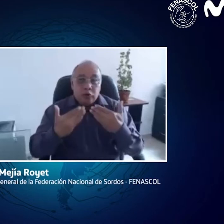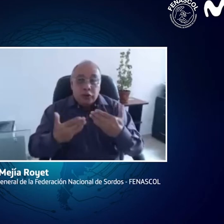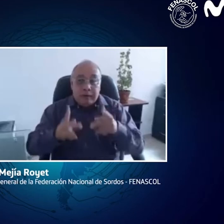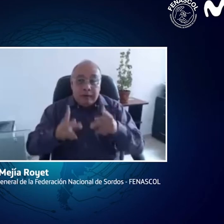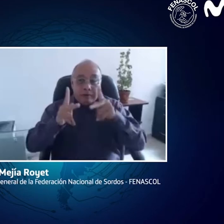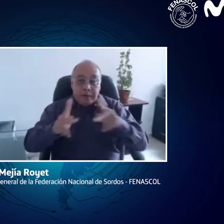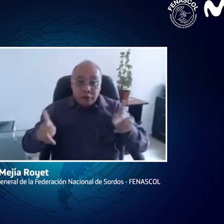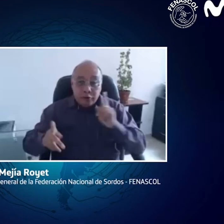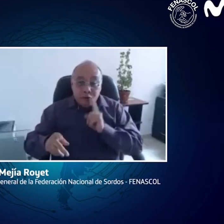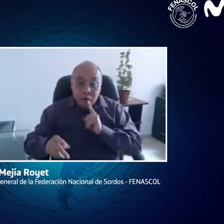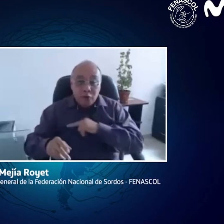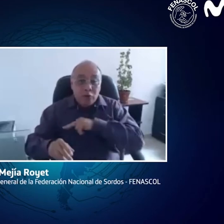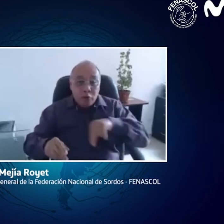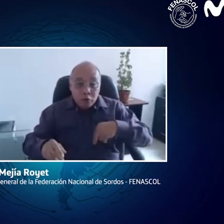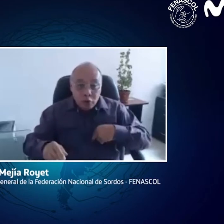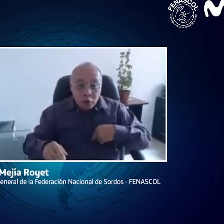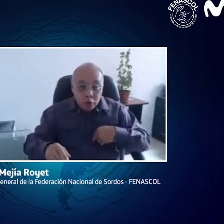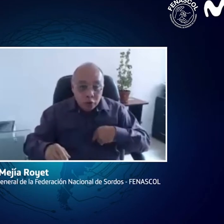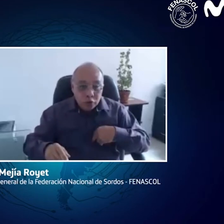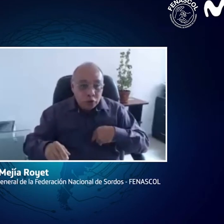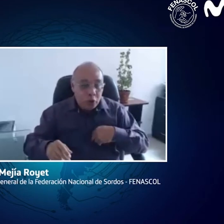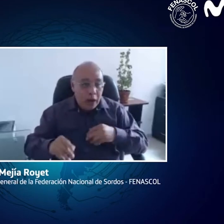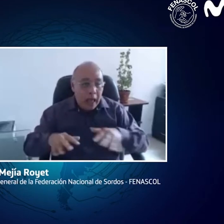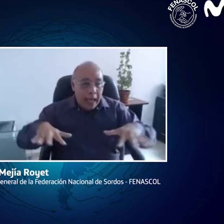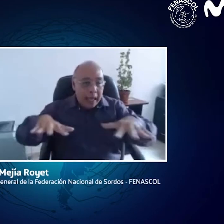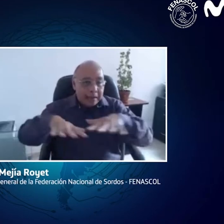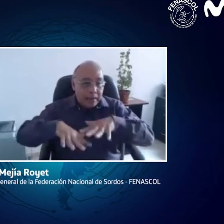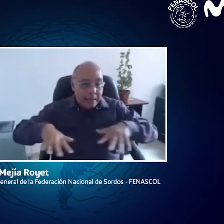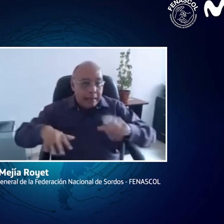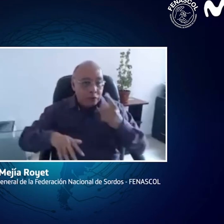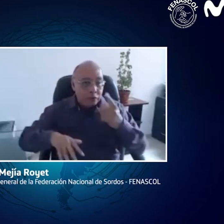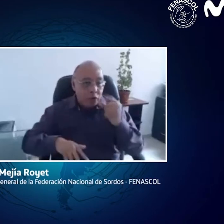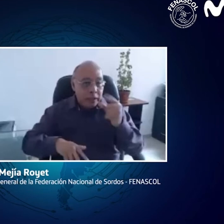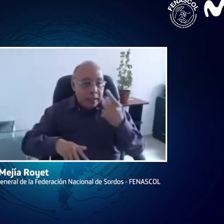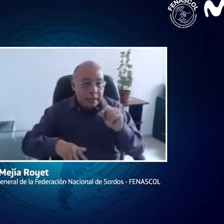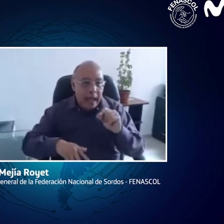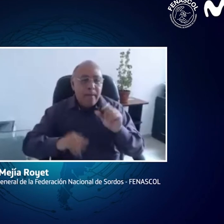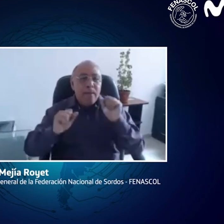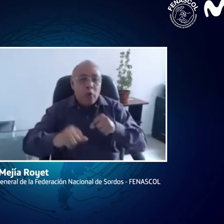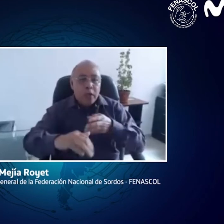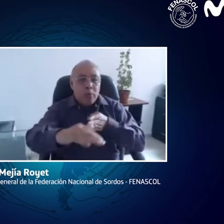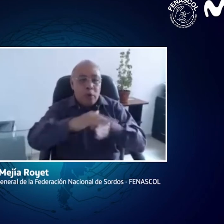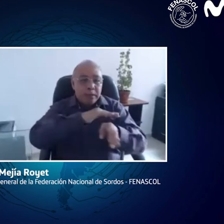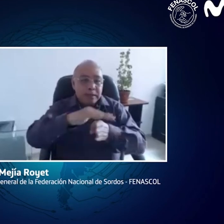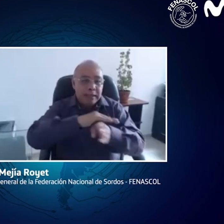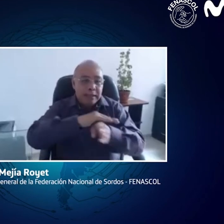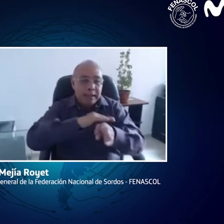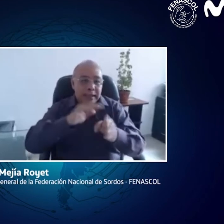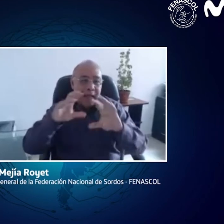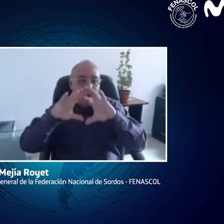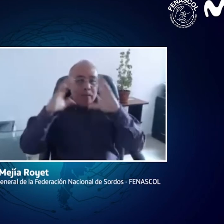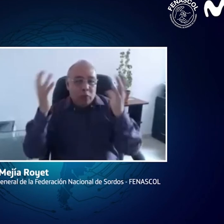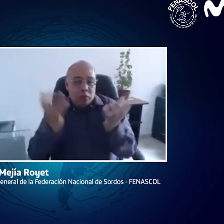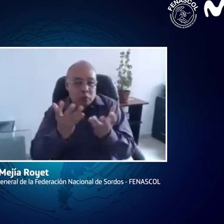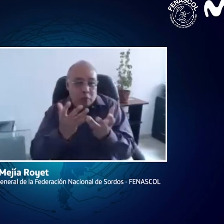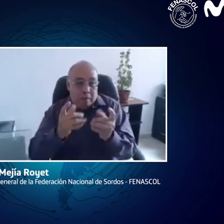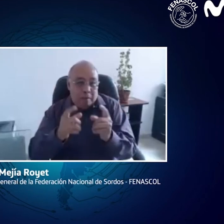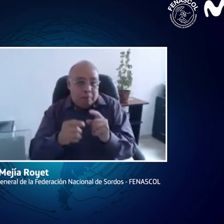este entorno digital nos ha favorecido para poder acceder a nuestro entorno inmediato